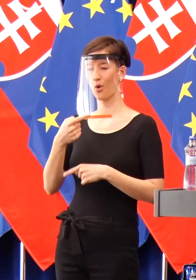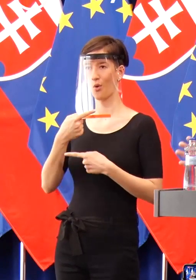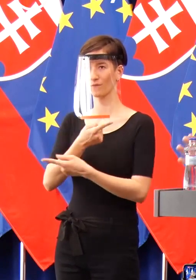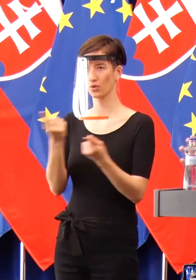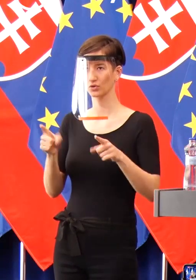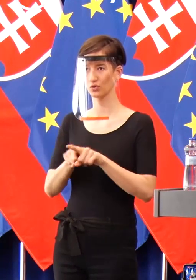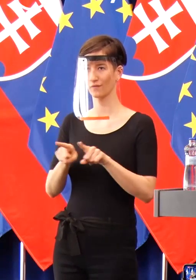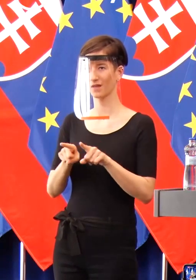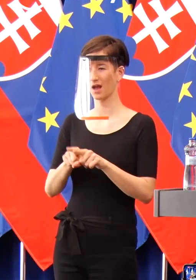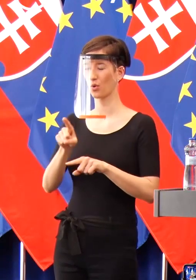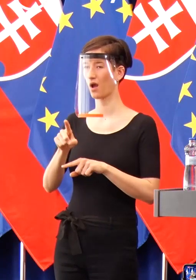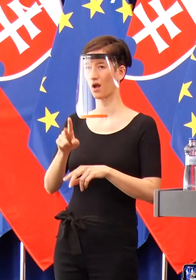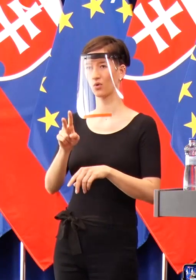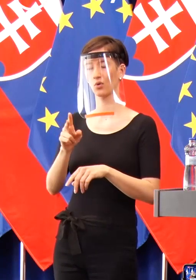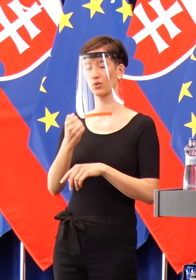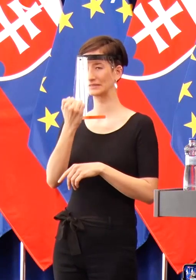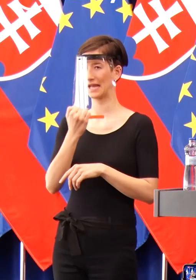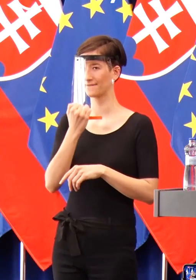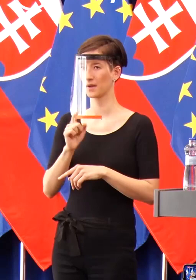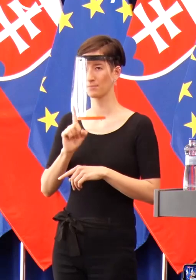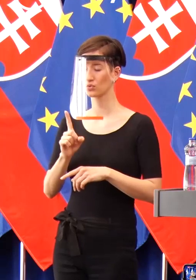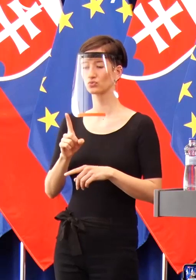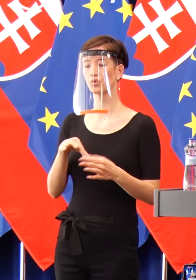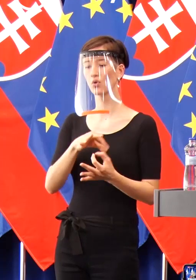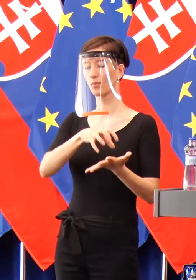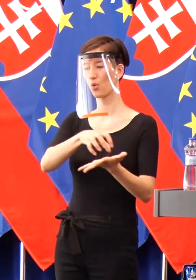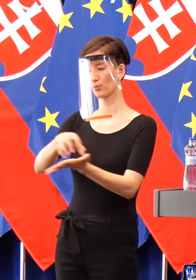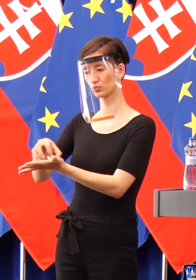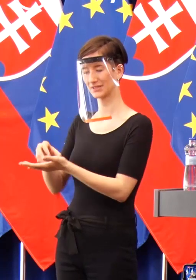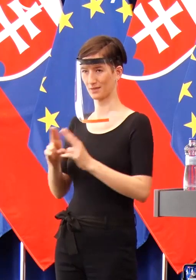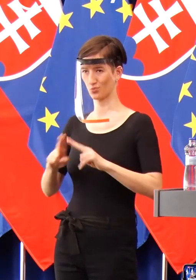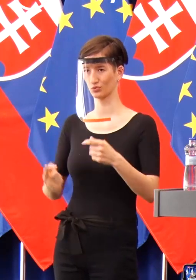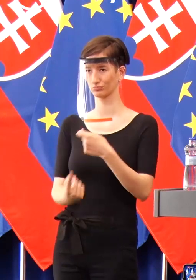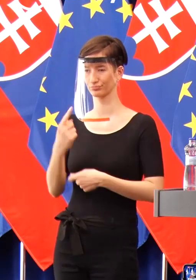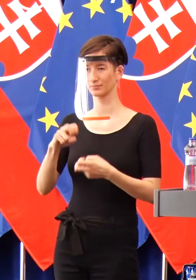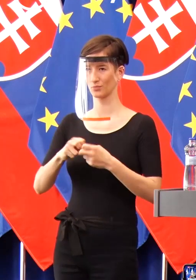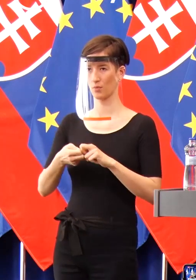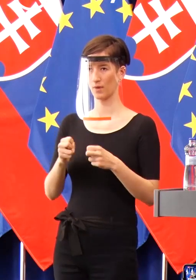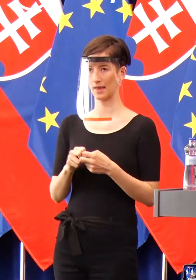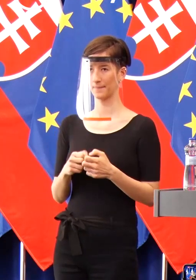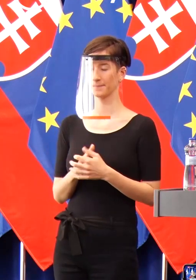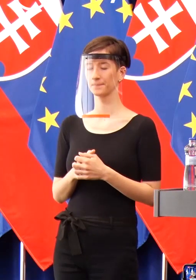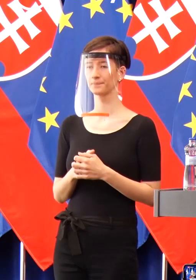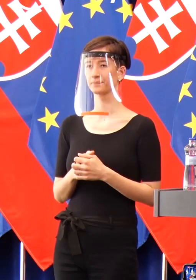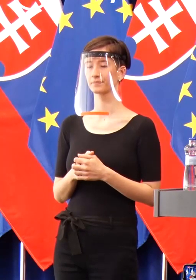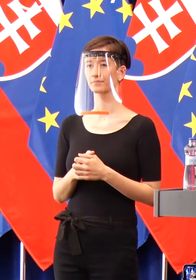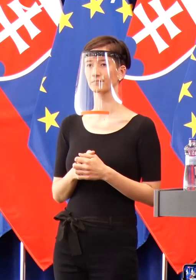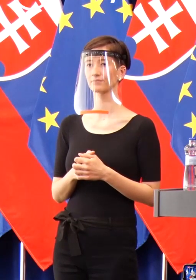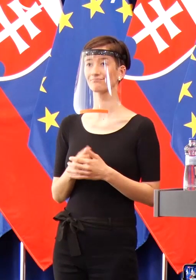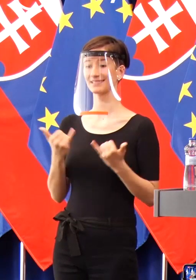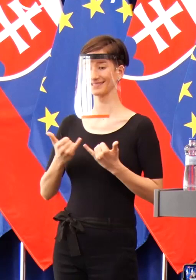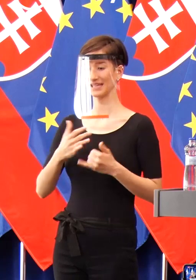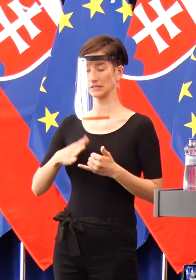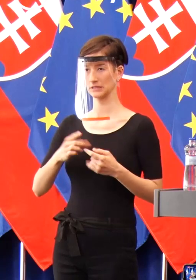tam ešte môžeme mať prekvapenie v tých osadách, tak to hovorím aj teraz zodpovedne. Račej buďme